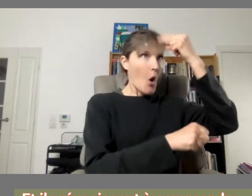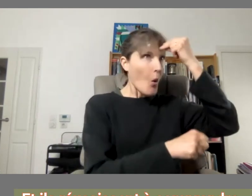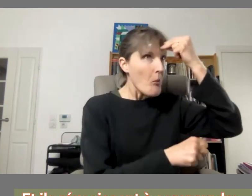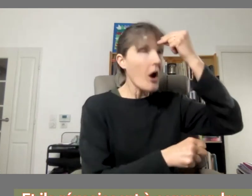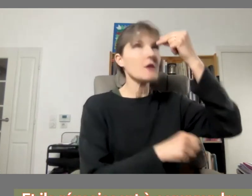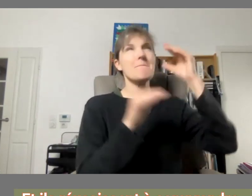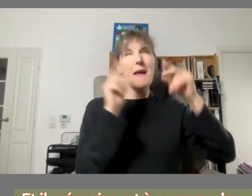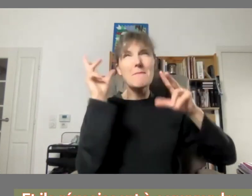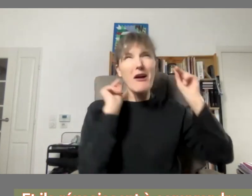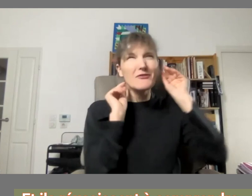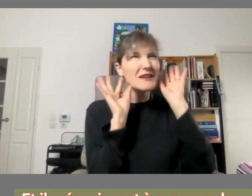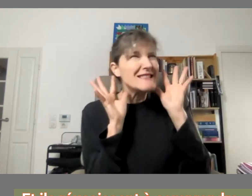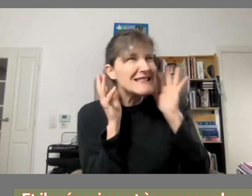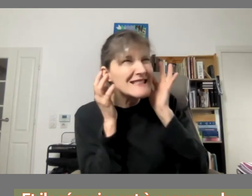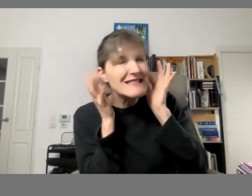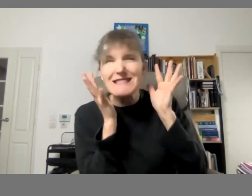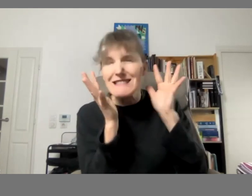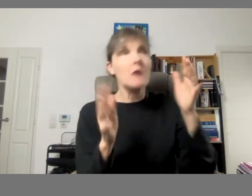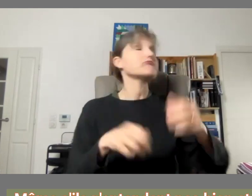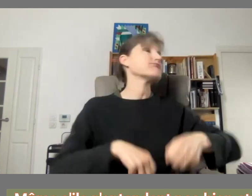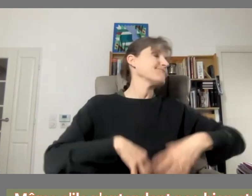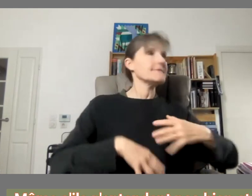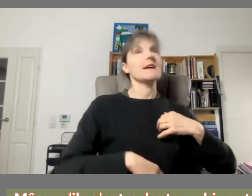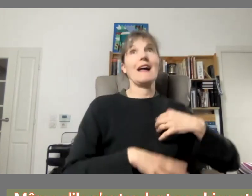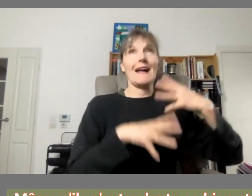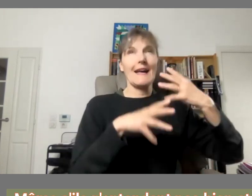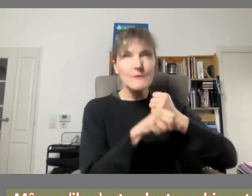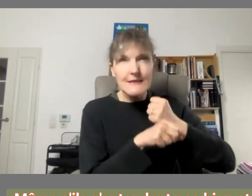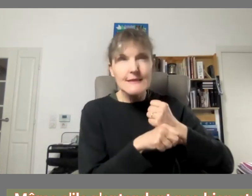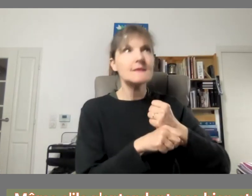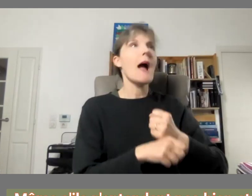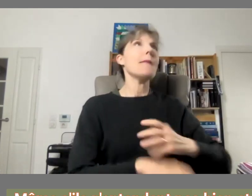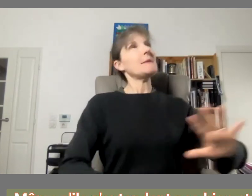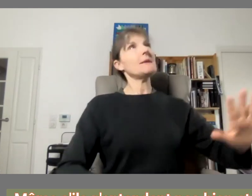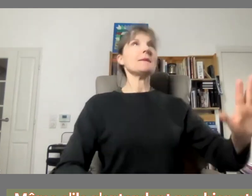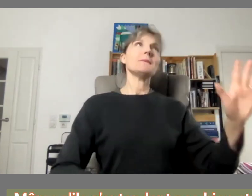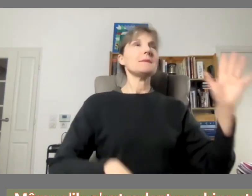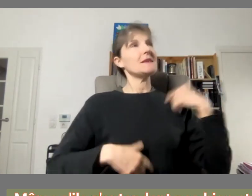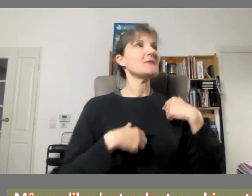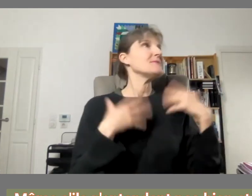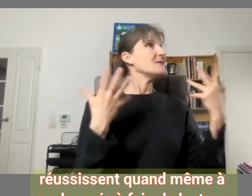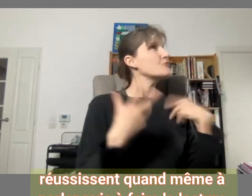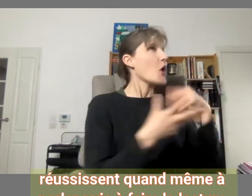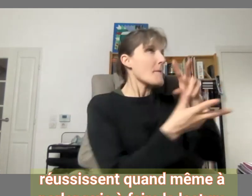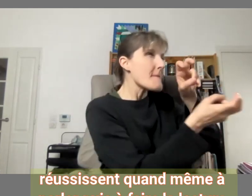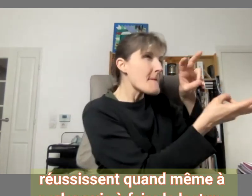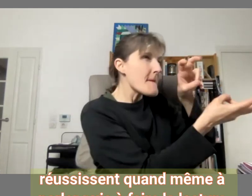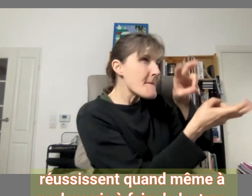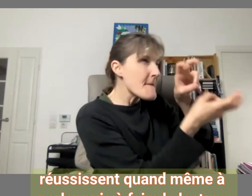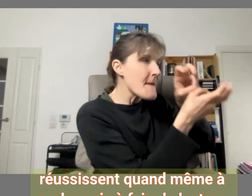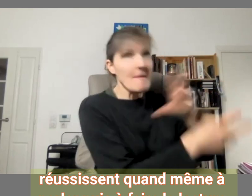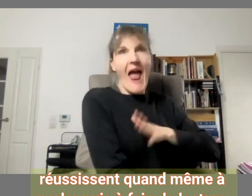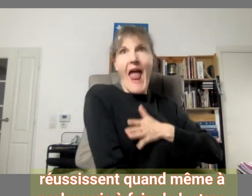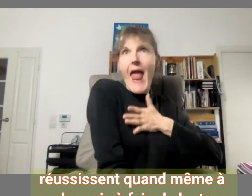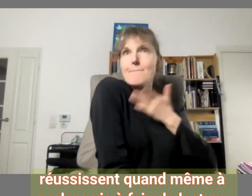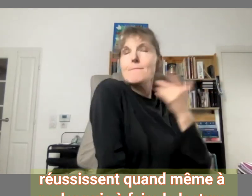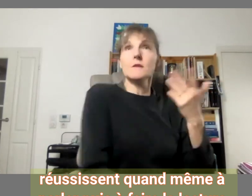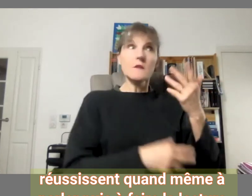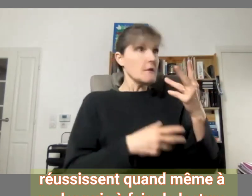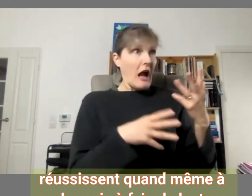réussissent à comprendre même s'ils n'entendent pas bien ils réussissent quand même à parler puis à faire la lecture